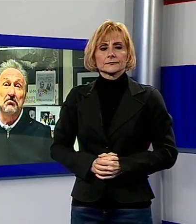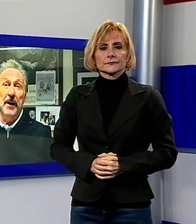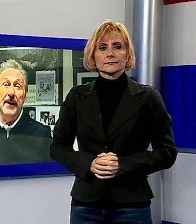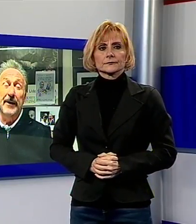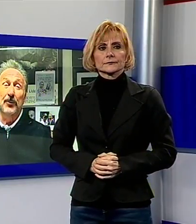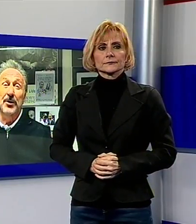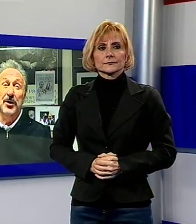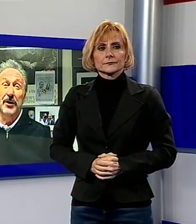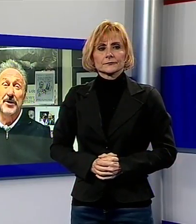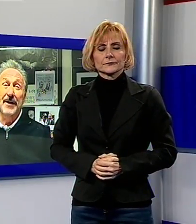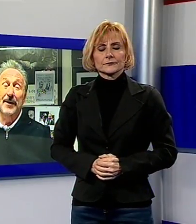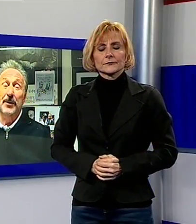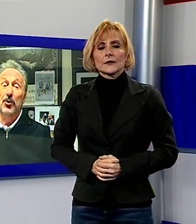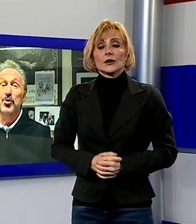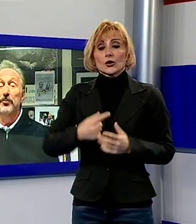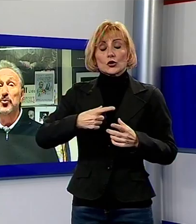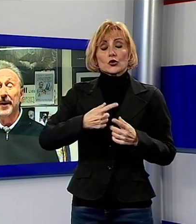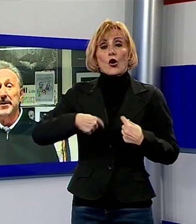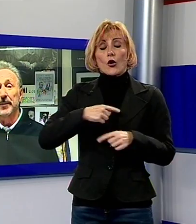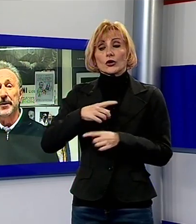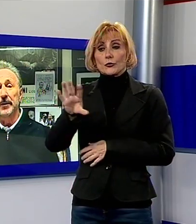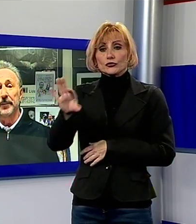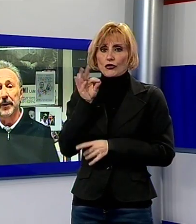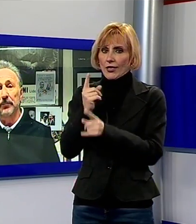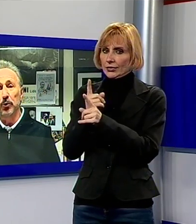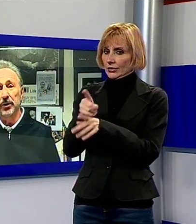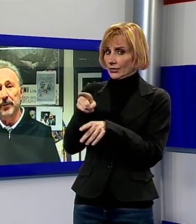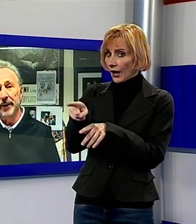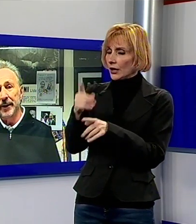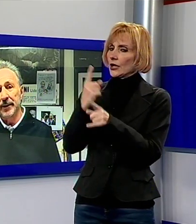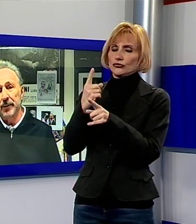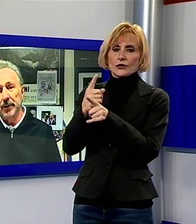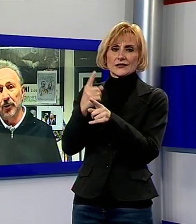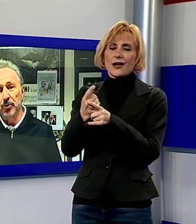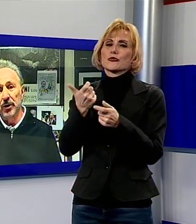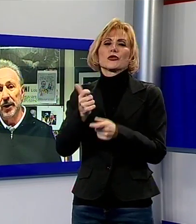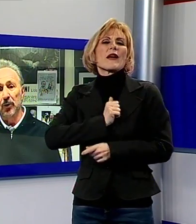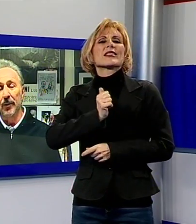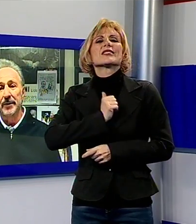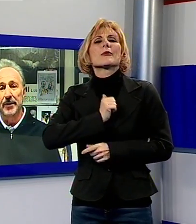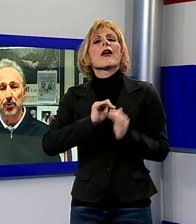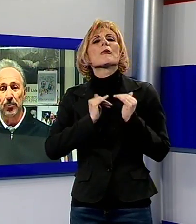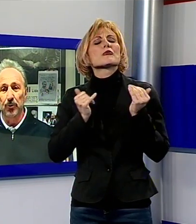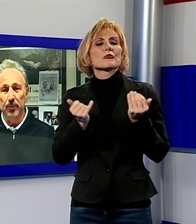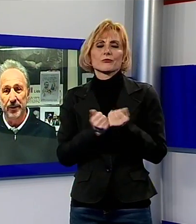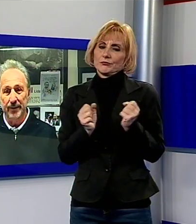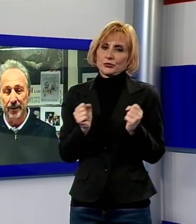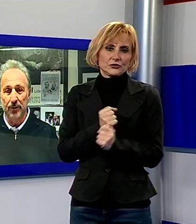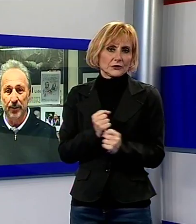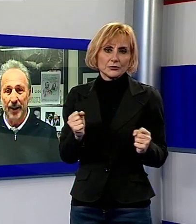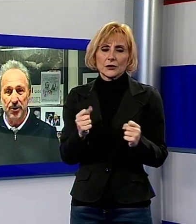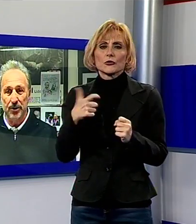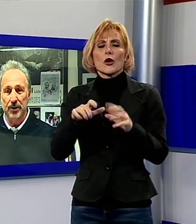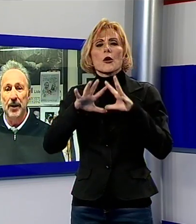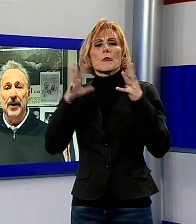ed era una scelta necessaria perché non c'è più spazi per il mondo indipendente, perché oggi la globalizzazione purtroppo ti